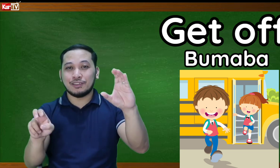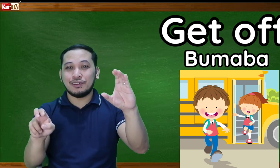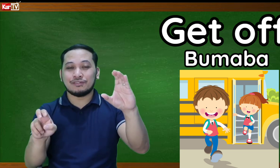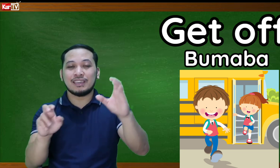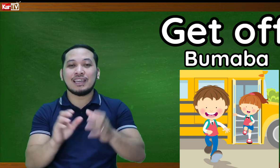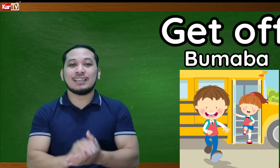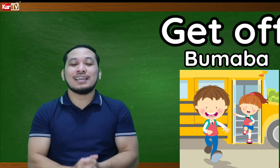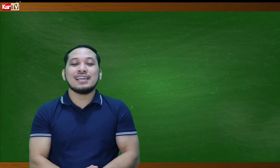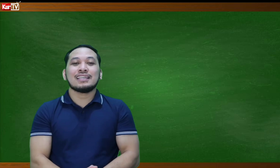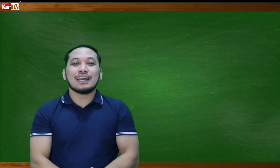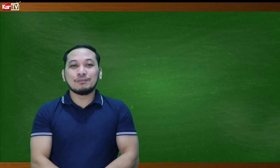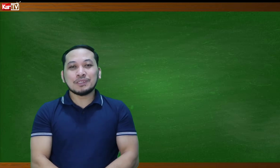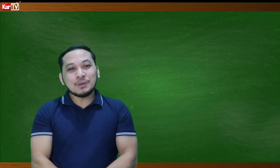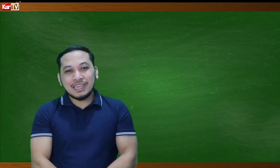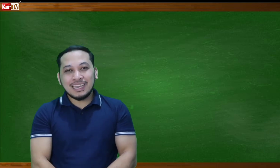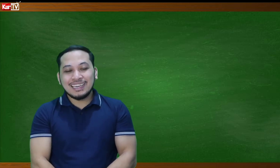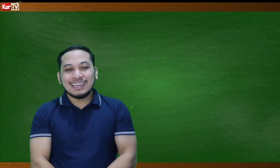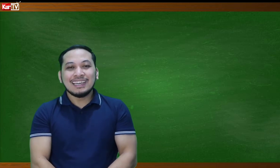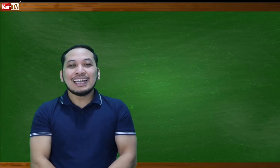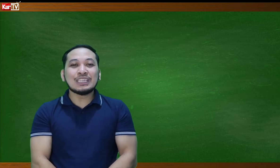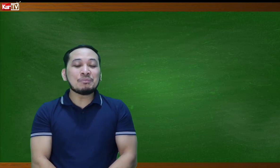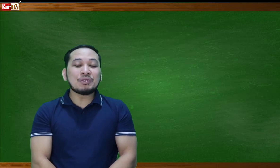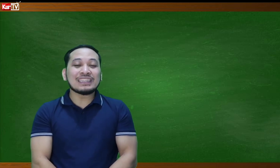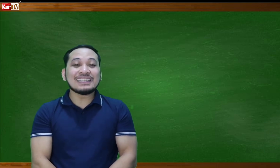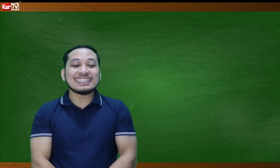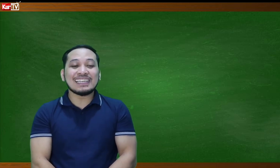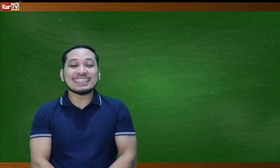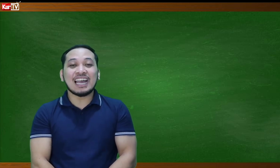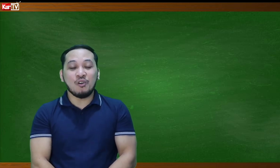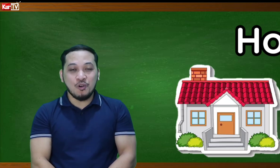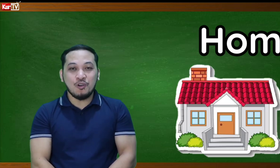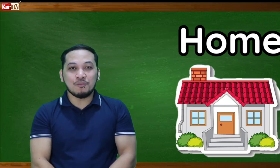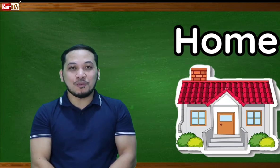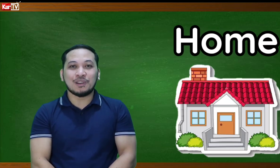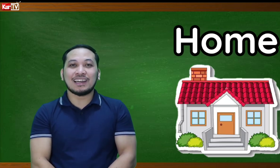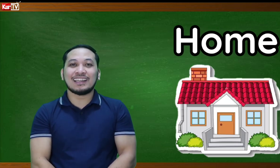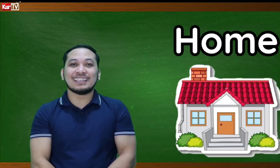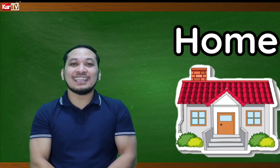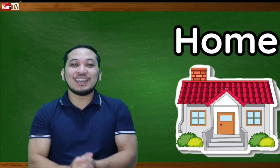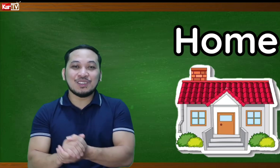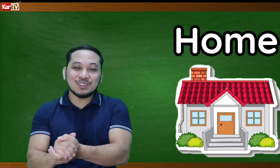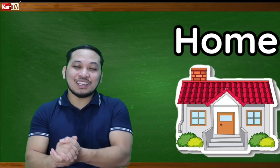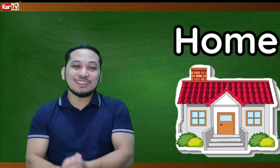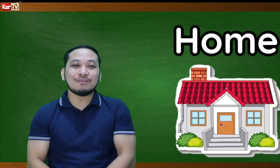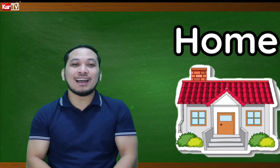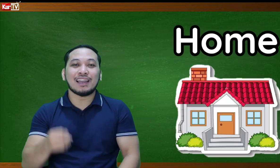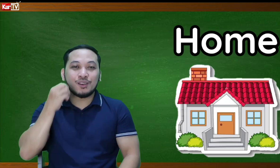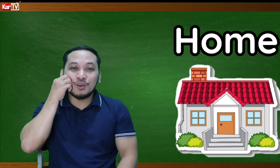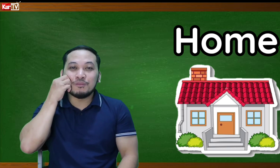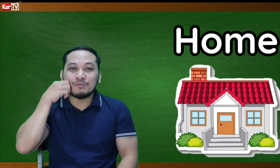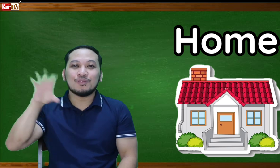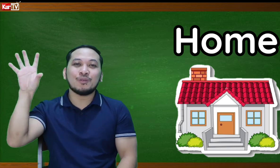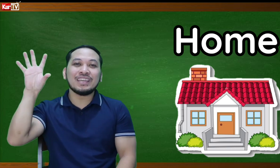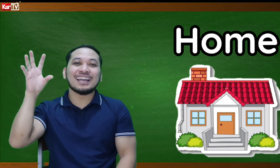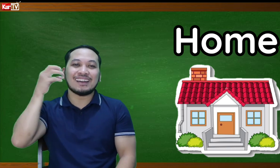-off. Ayan. Tapos, sa huli, ganito po natin isisenas ang home. O, nakarating na kayo doon sa inyong bahay. Home. Huwi na.